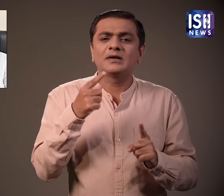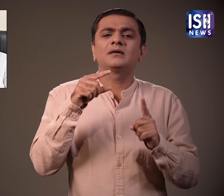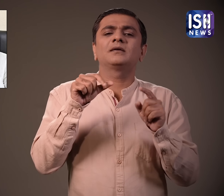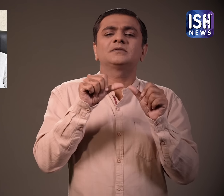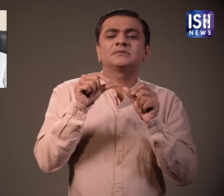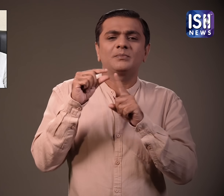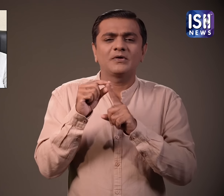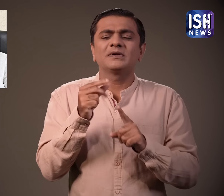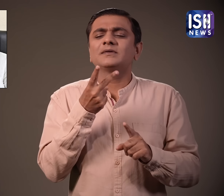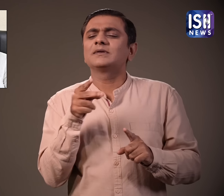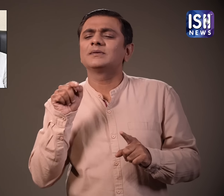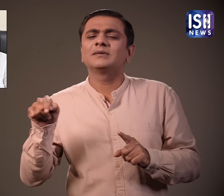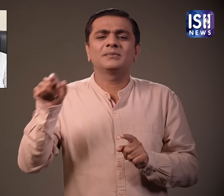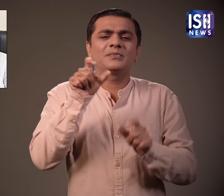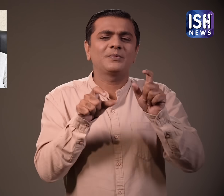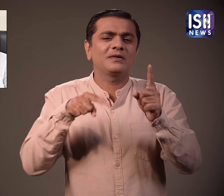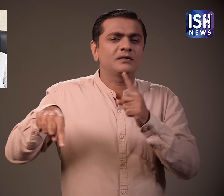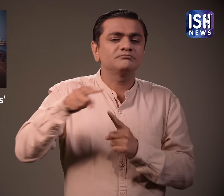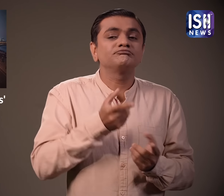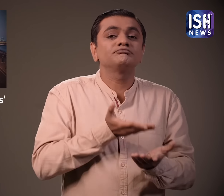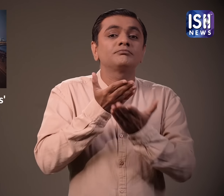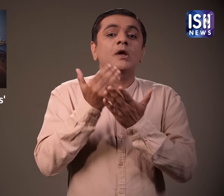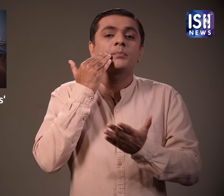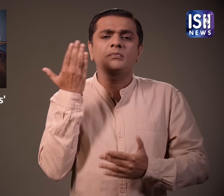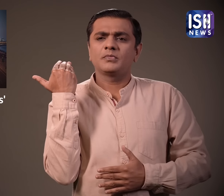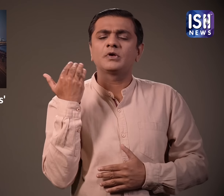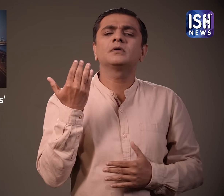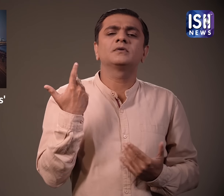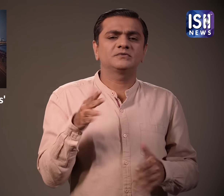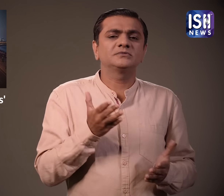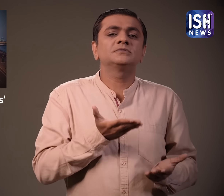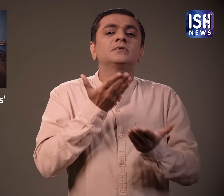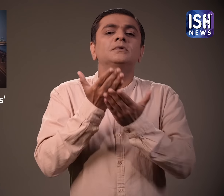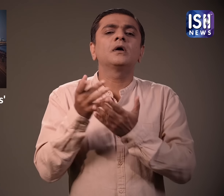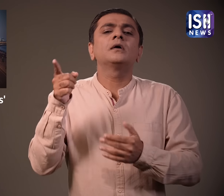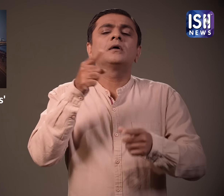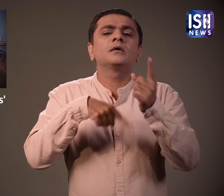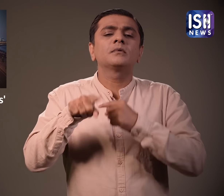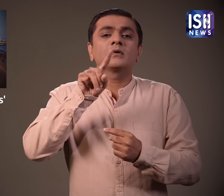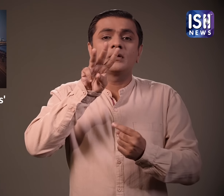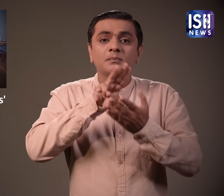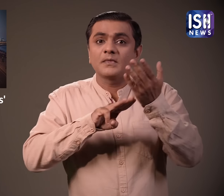और अन्य कैबिनेट सदस्य को दिया गया। इससे 13 मार्च 2024 को मंजूरी दे दी गई।